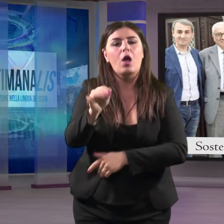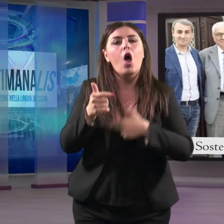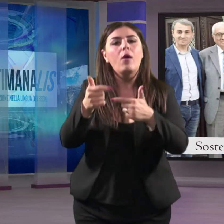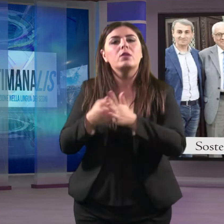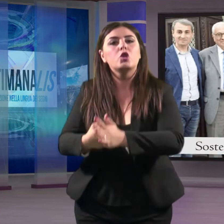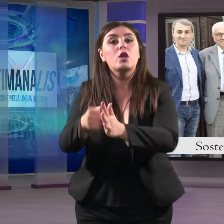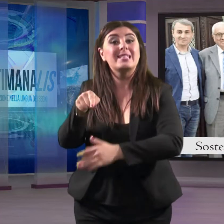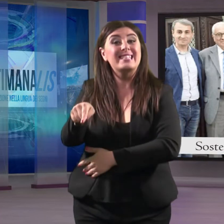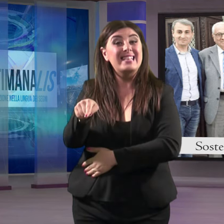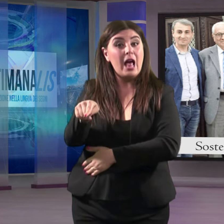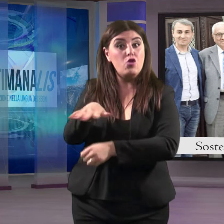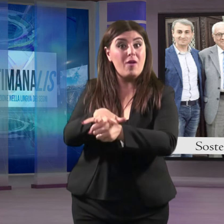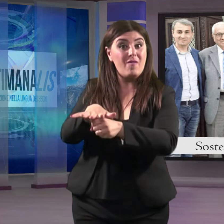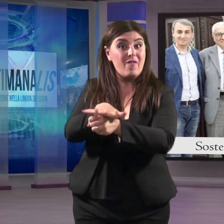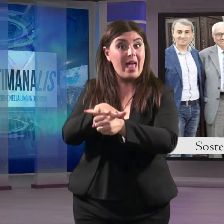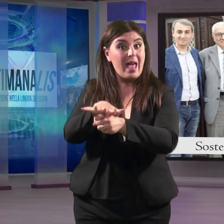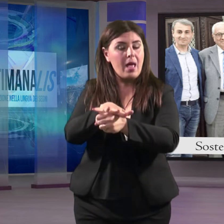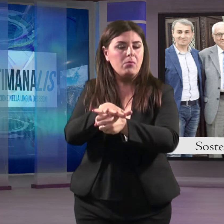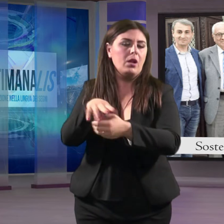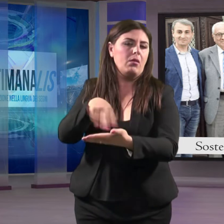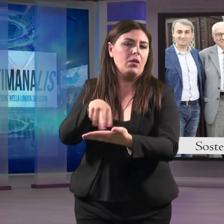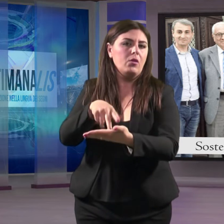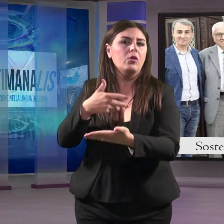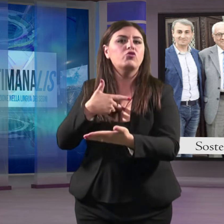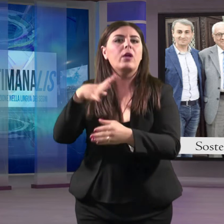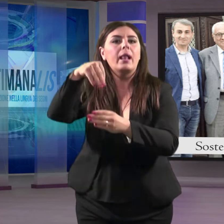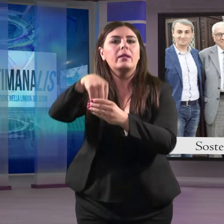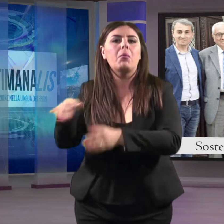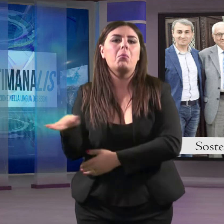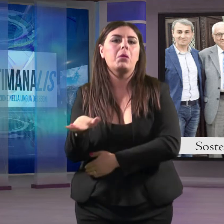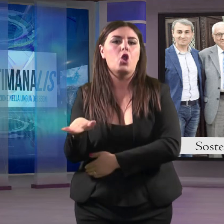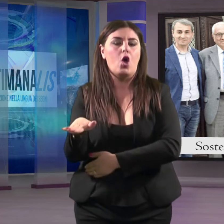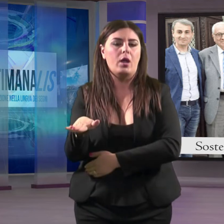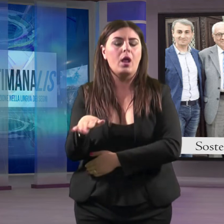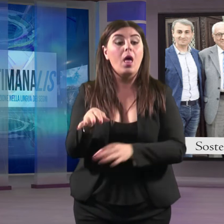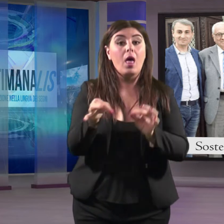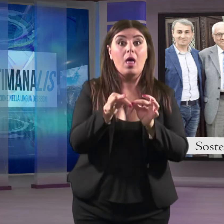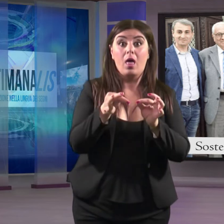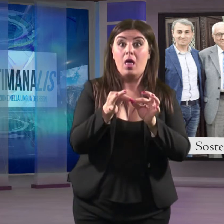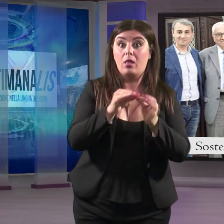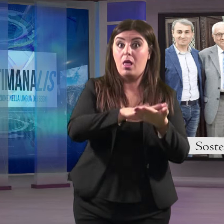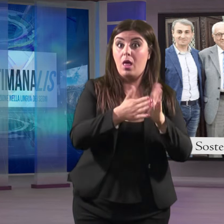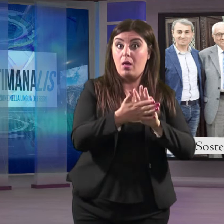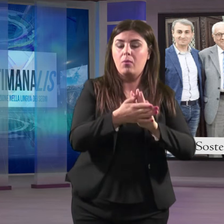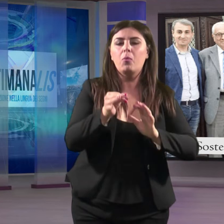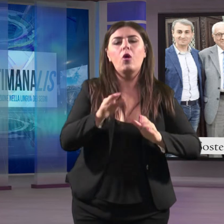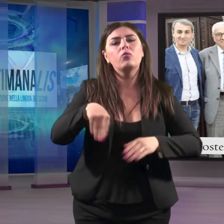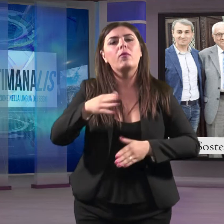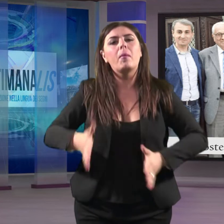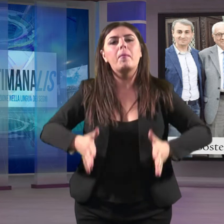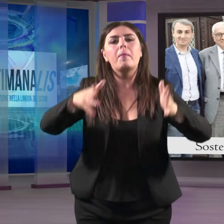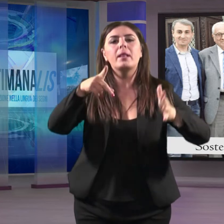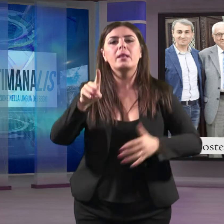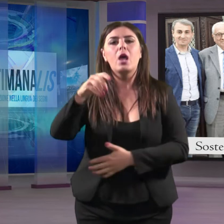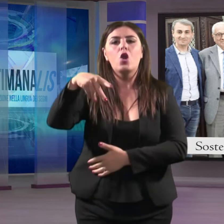sostegno alle famiglie fragili con minori. L'accordo siglato a Palazzo dei Nobili consente